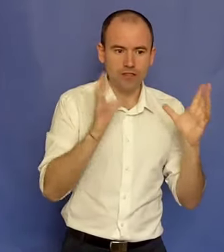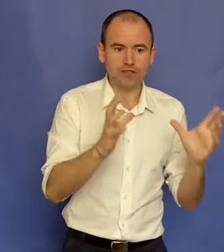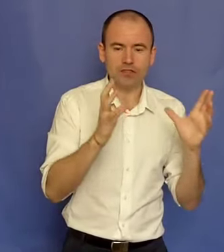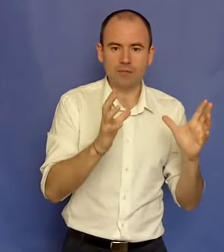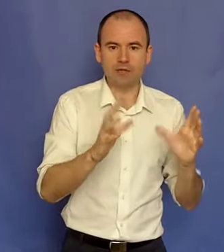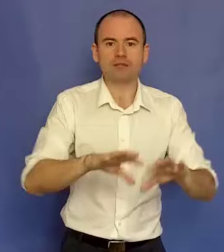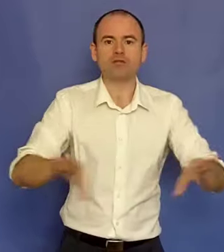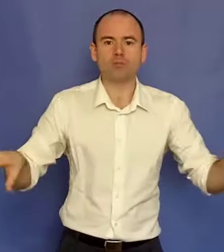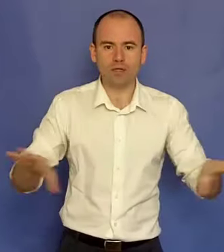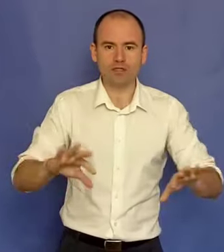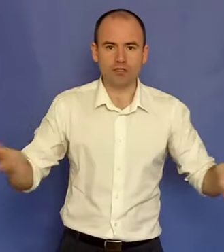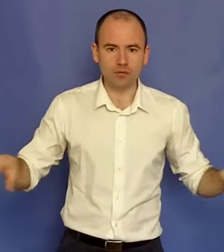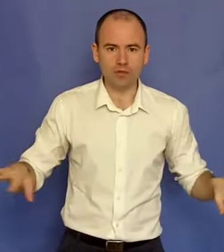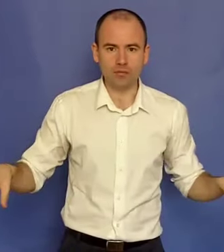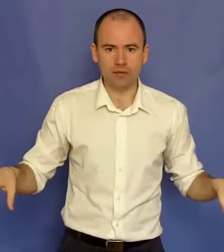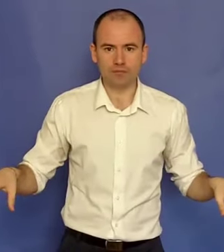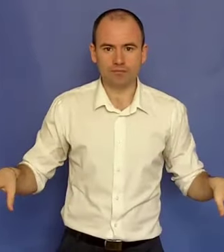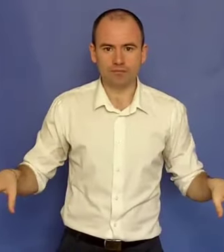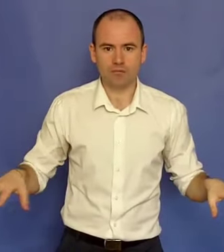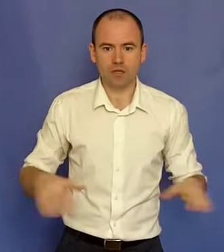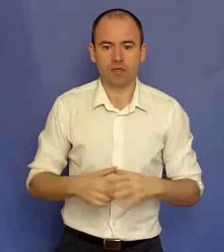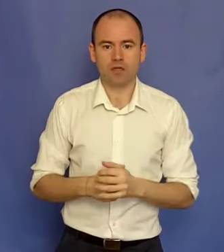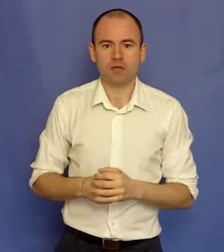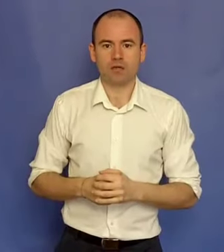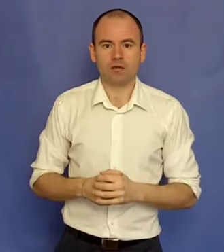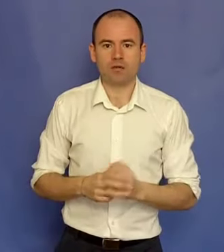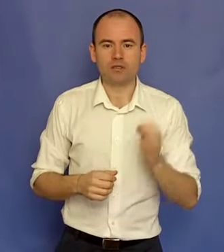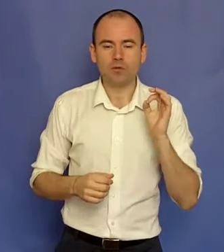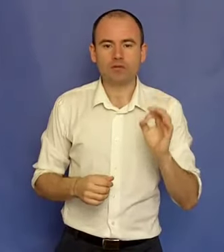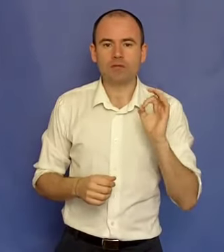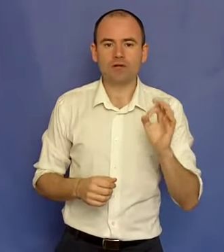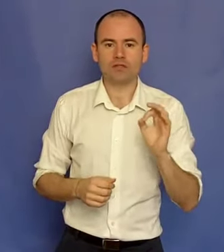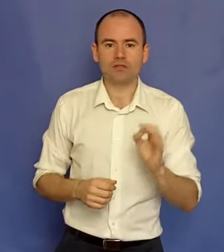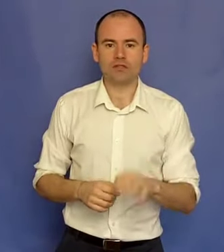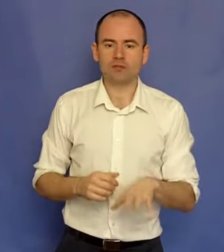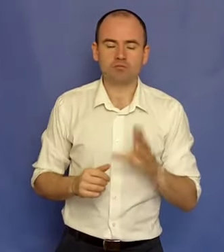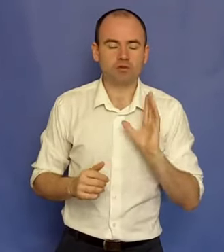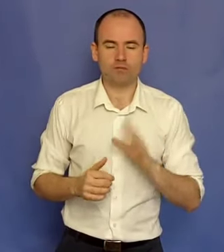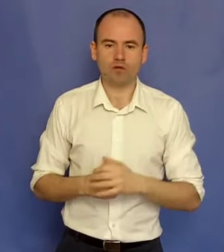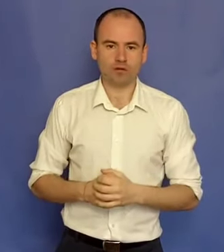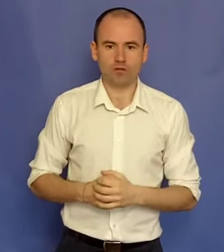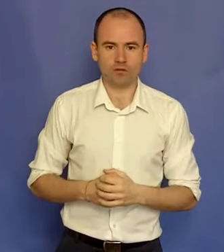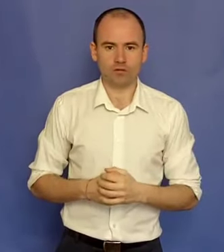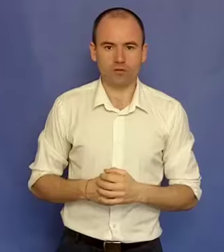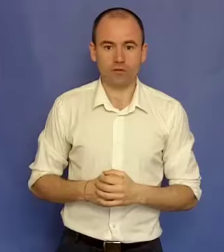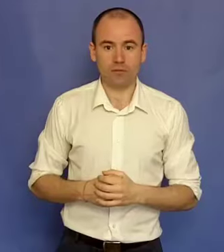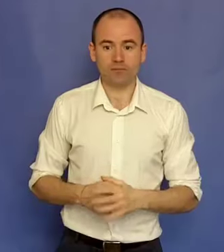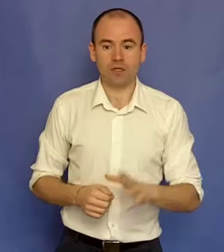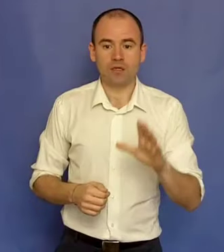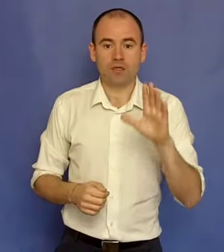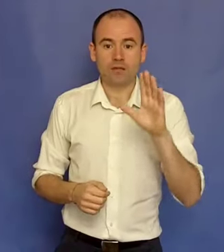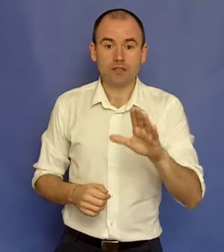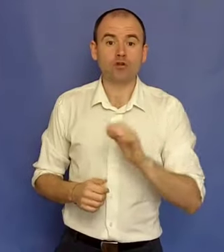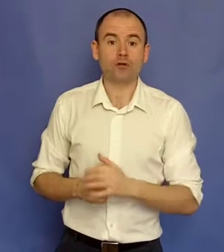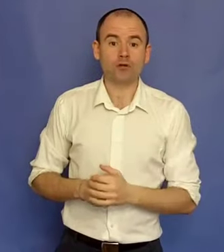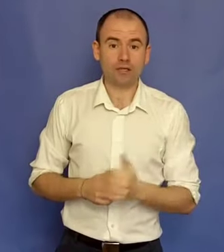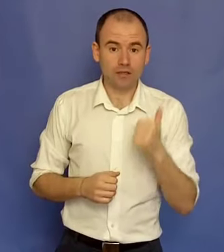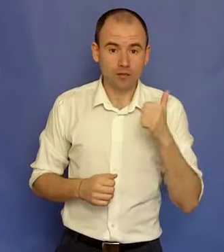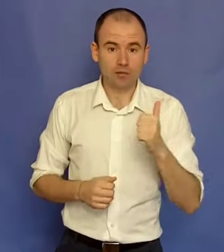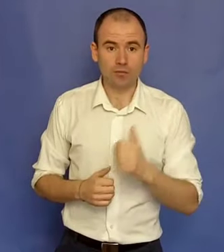faci ce trebuie lăsând deoparte ceea ce nu trebuie, îți poți schimba viața financiară într-un timp foarte, foarte scurt. Deci Robert Kiyosaki este una din